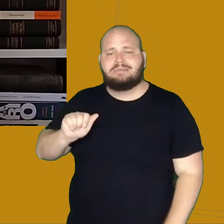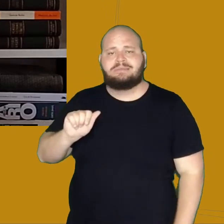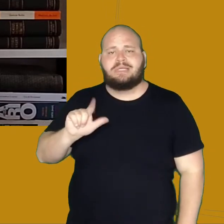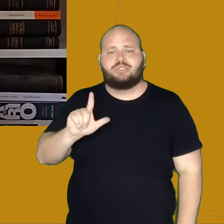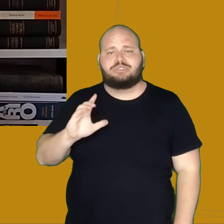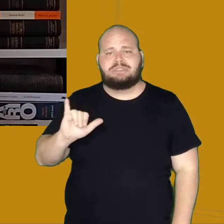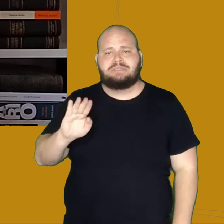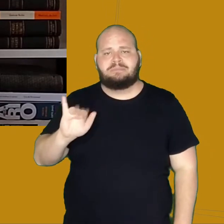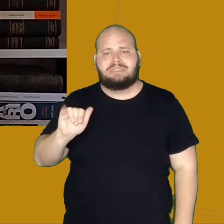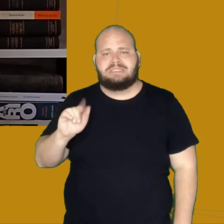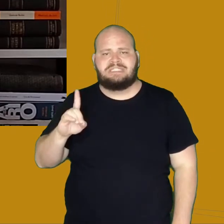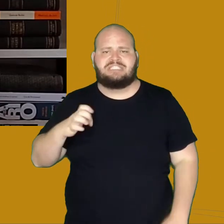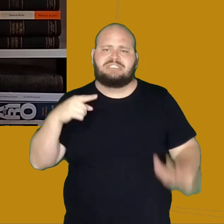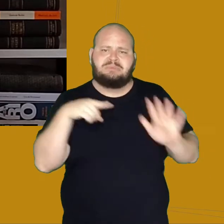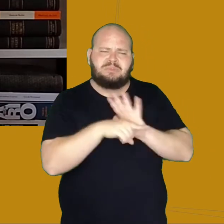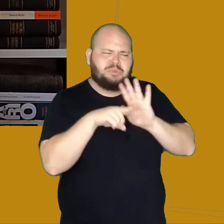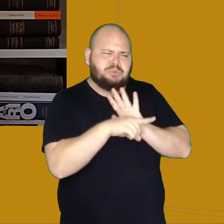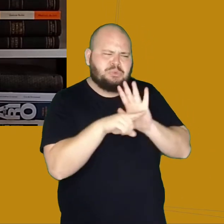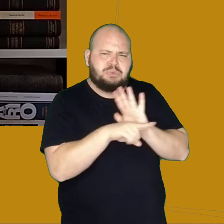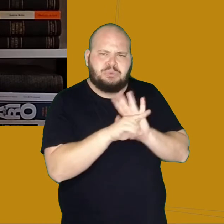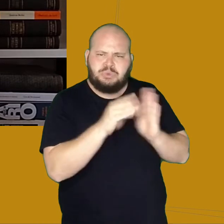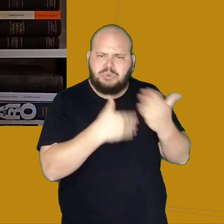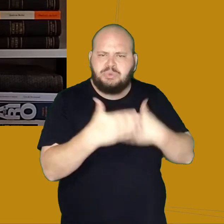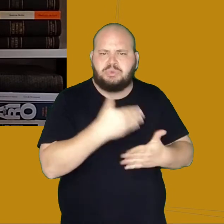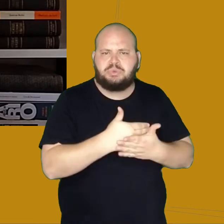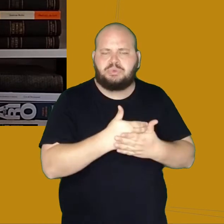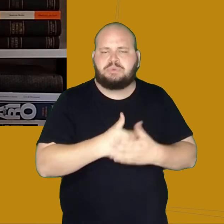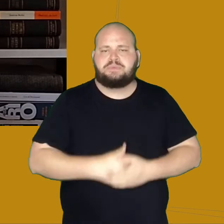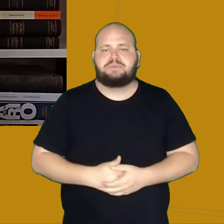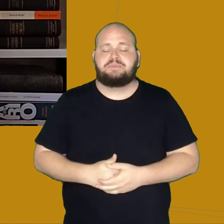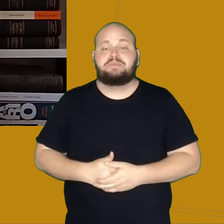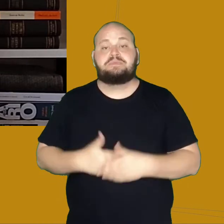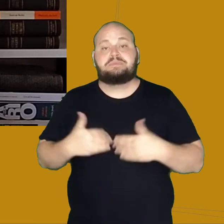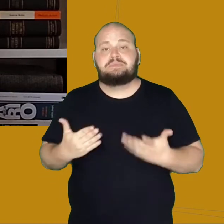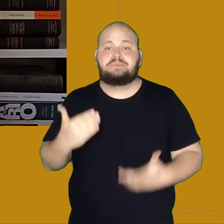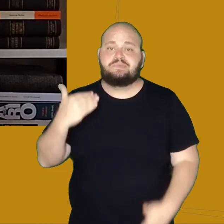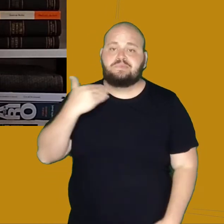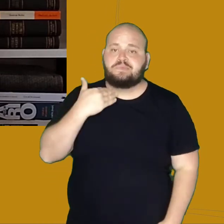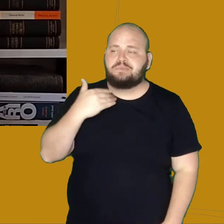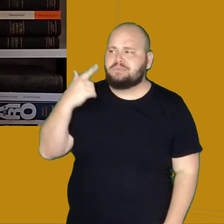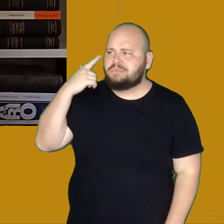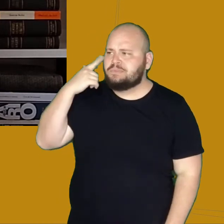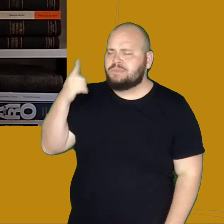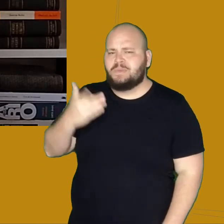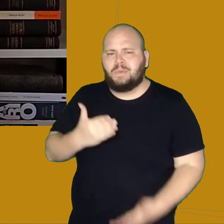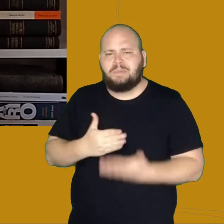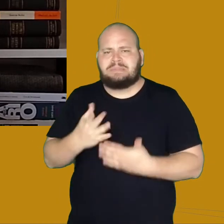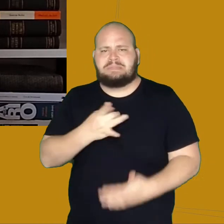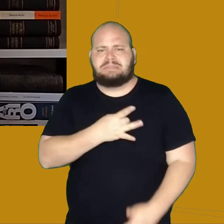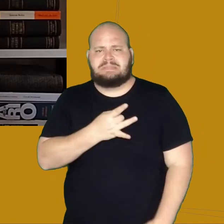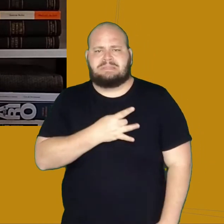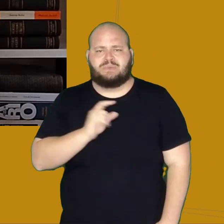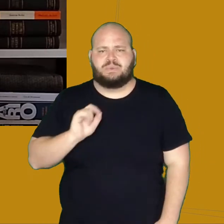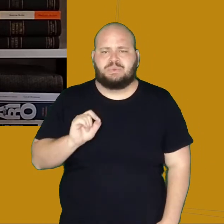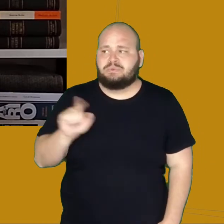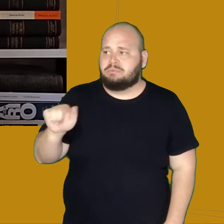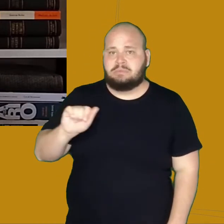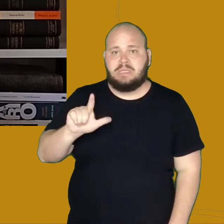Contudo, com o decorrer da conversa, o Desembargador começou a ficar com medo de que, da mesma maneira que o Alcibiades chegou até